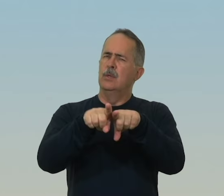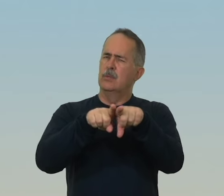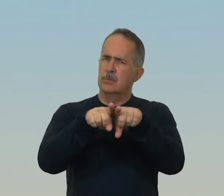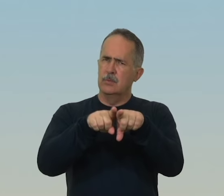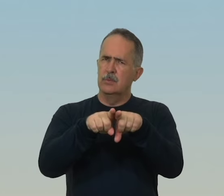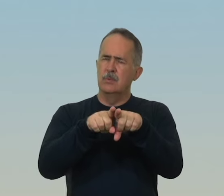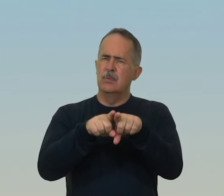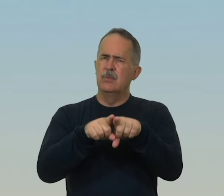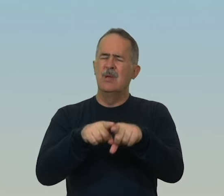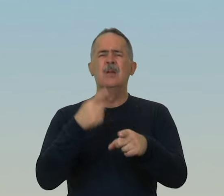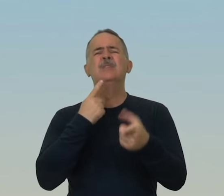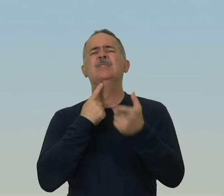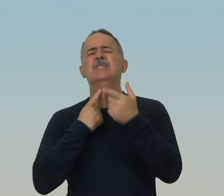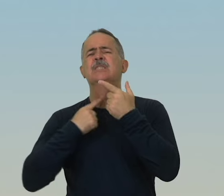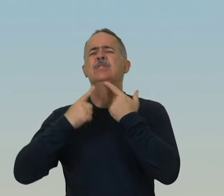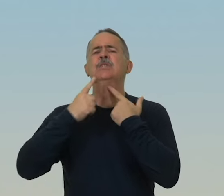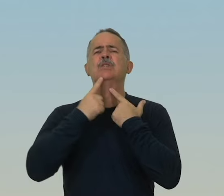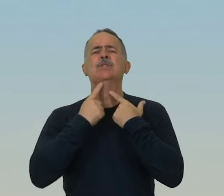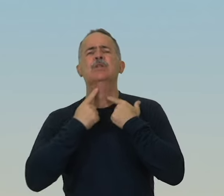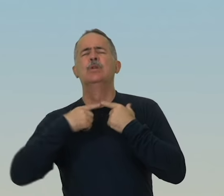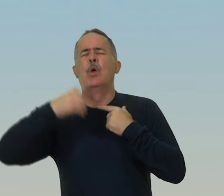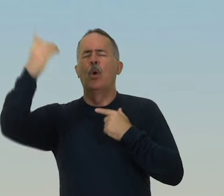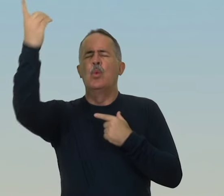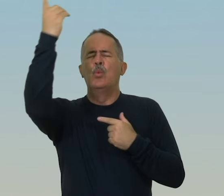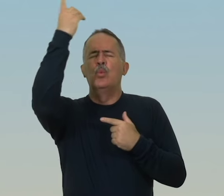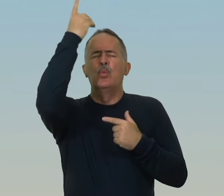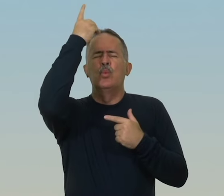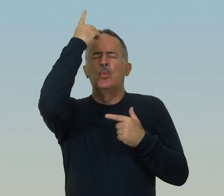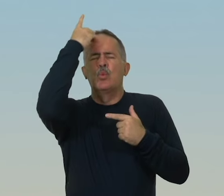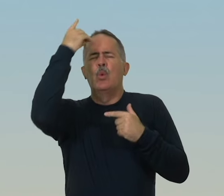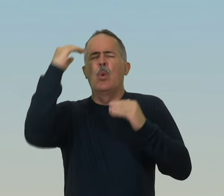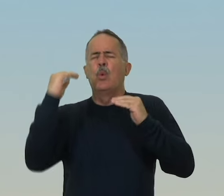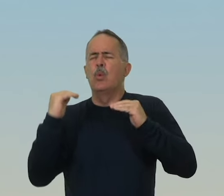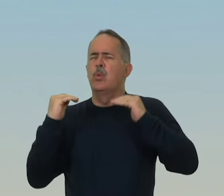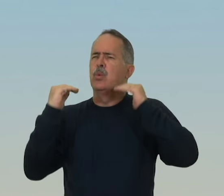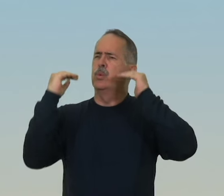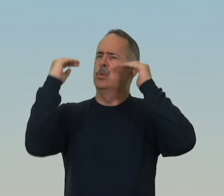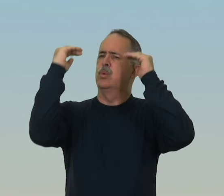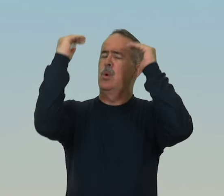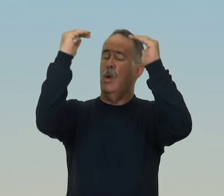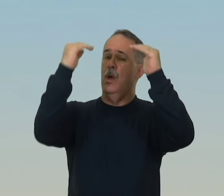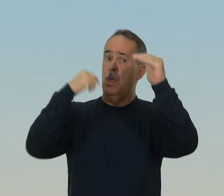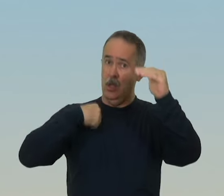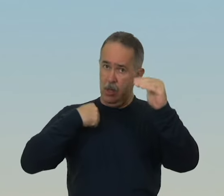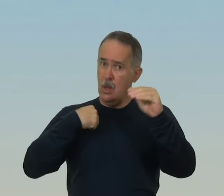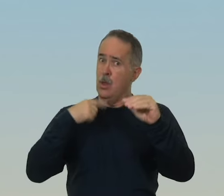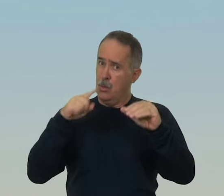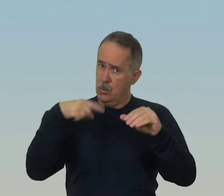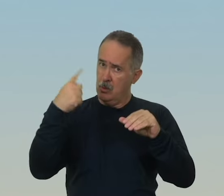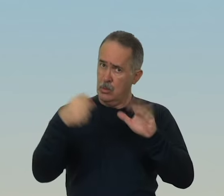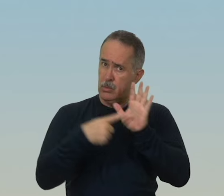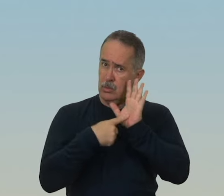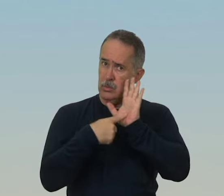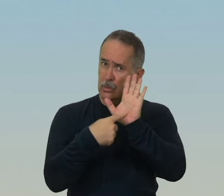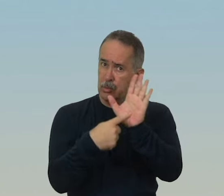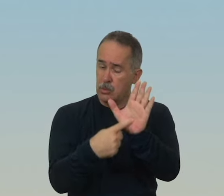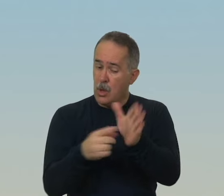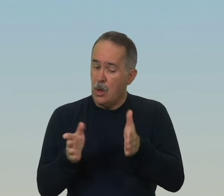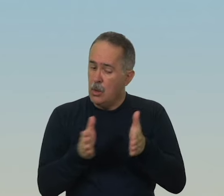aspirai aos dons mais elevados. Eu vou ainda mostrar-vos um